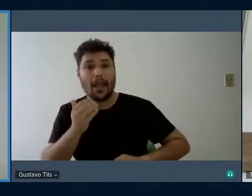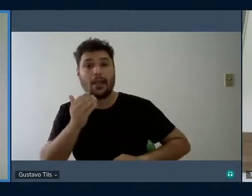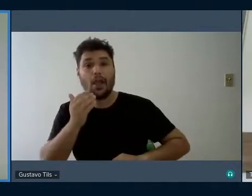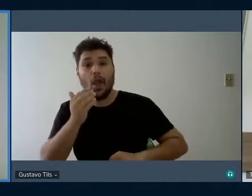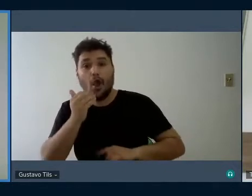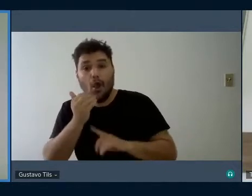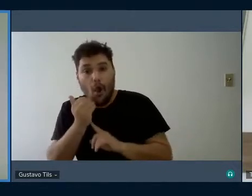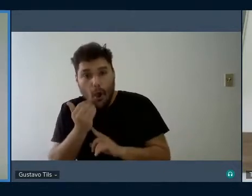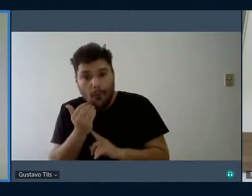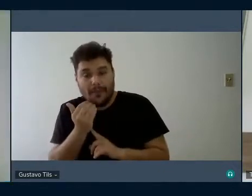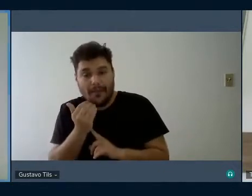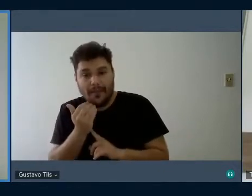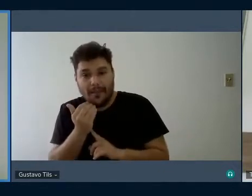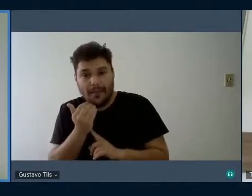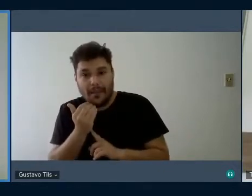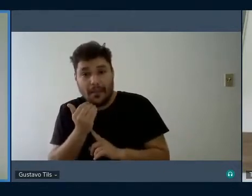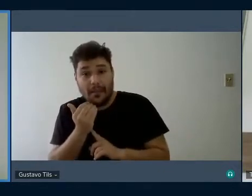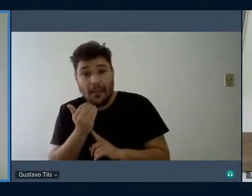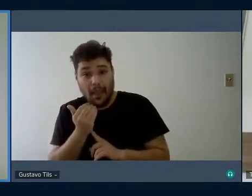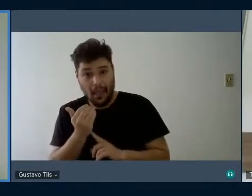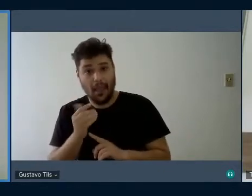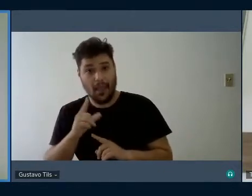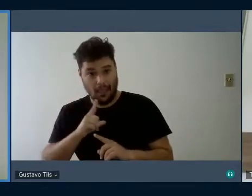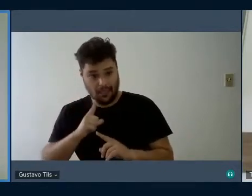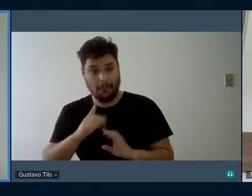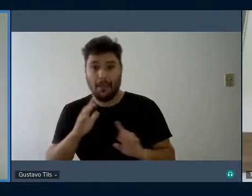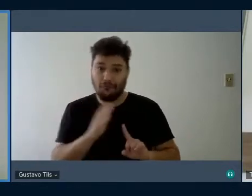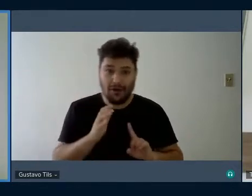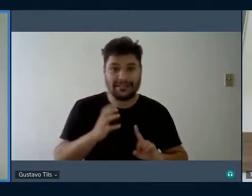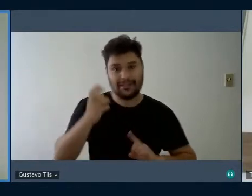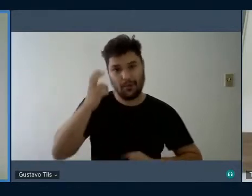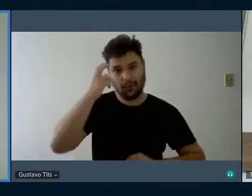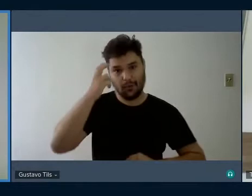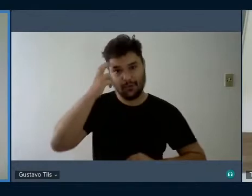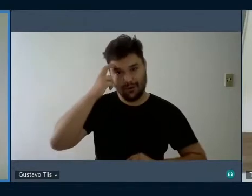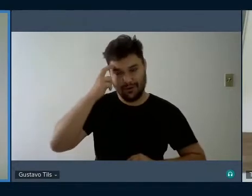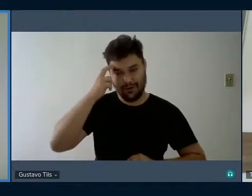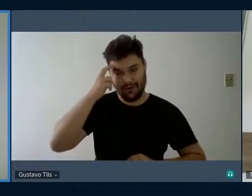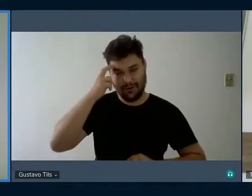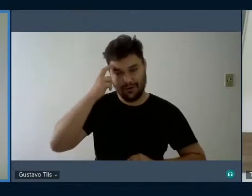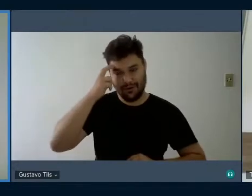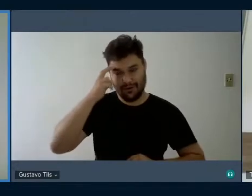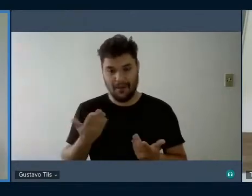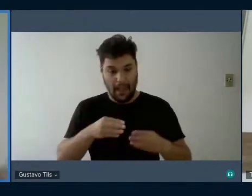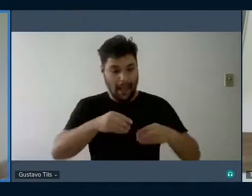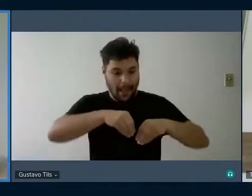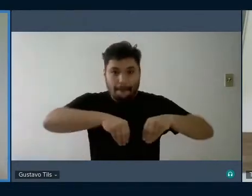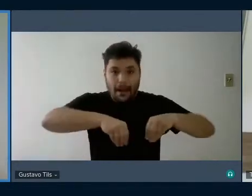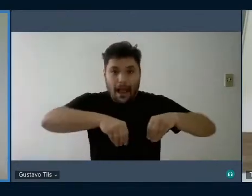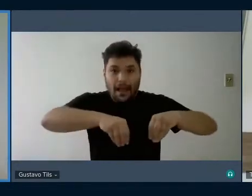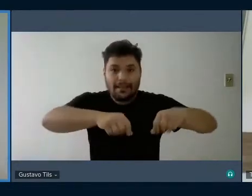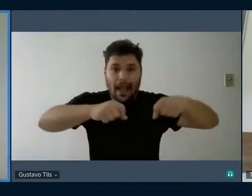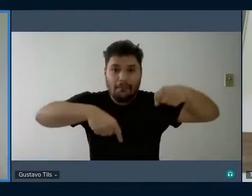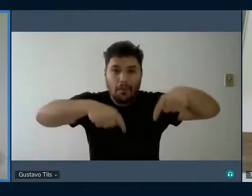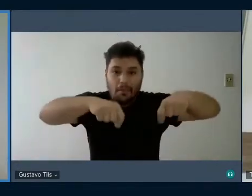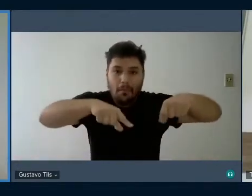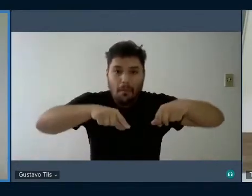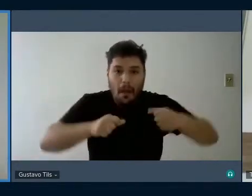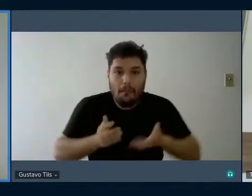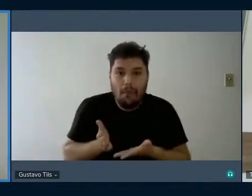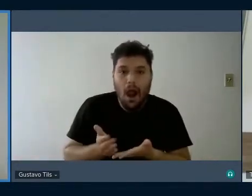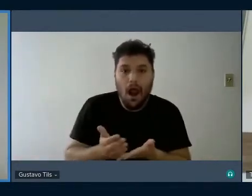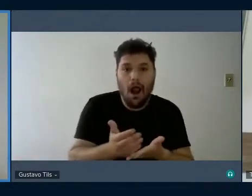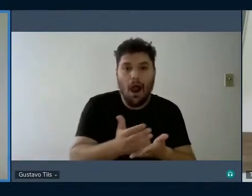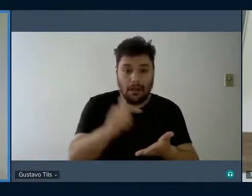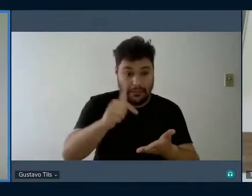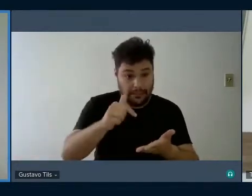selecionadas. Nós fazemos cultura até mesmo na forma de plantar, de colher, na ordem do plantio e